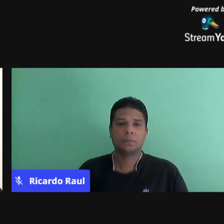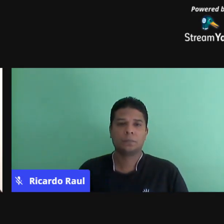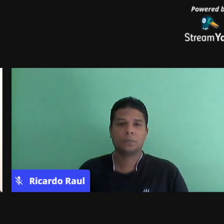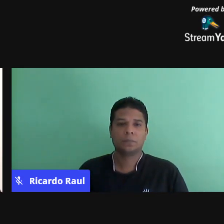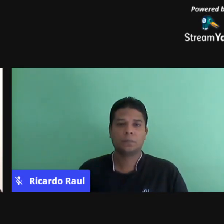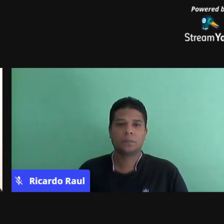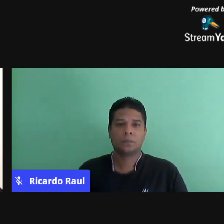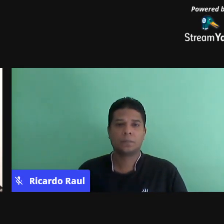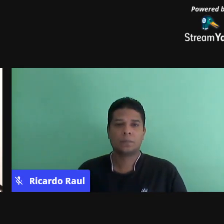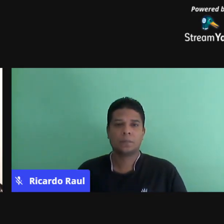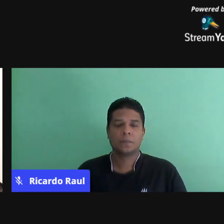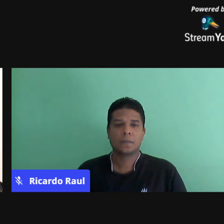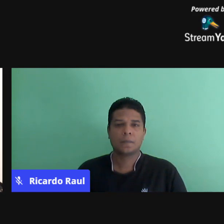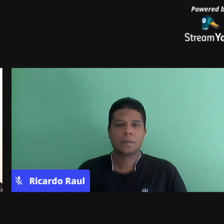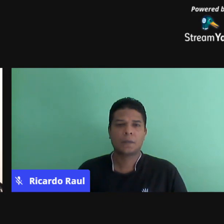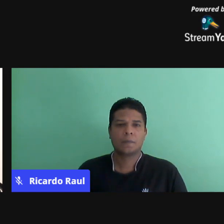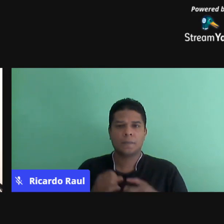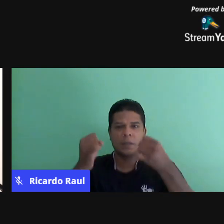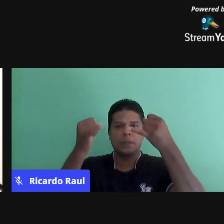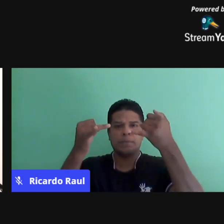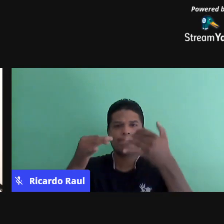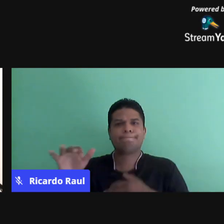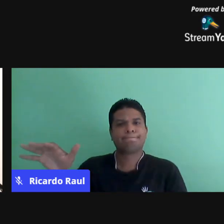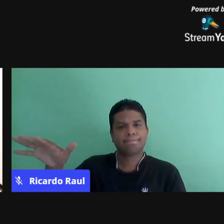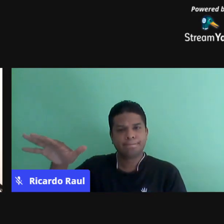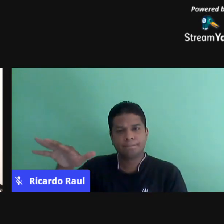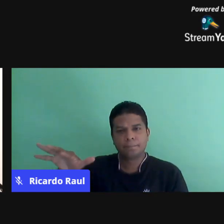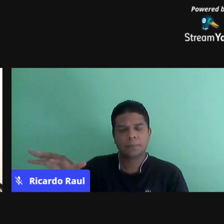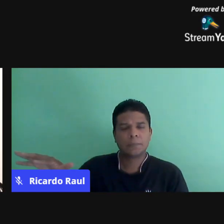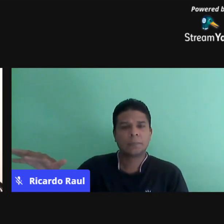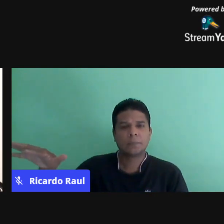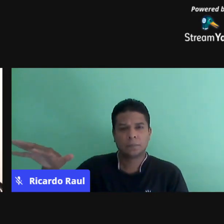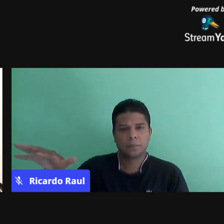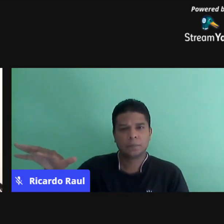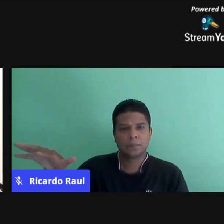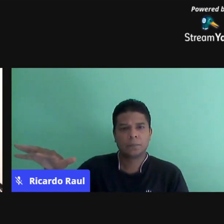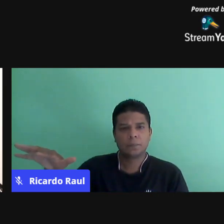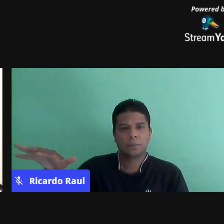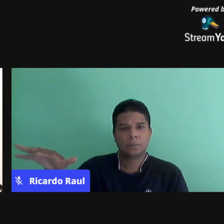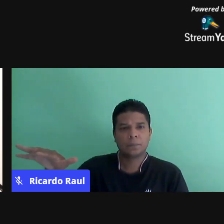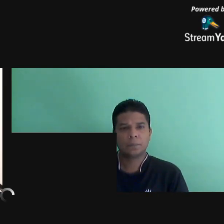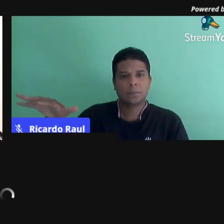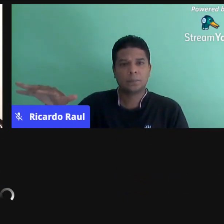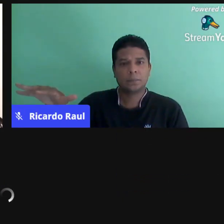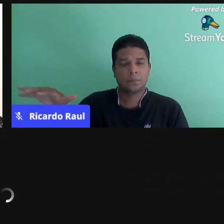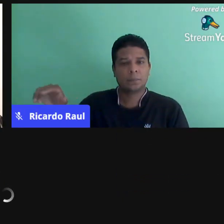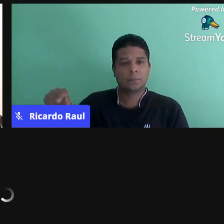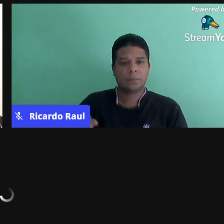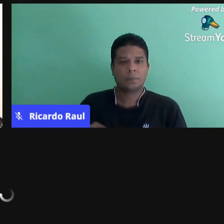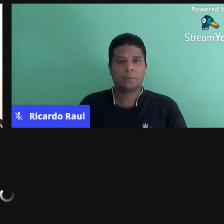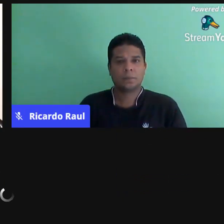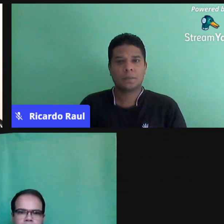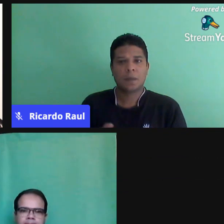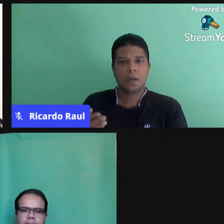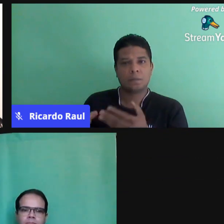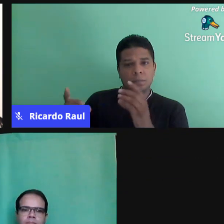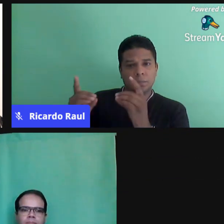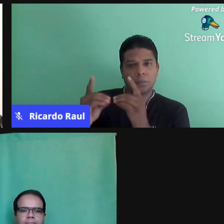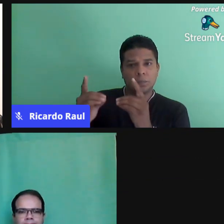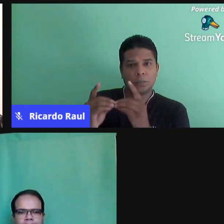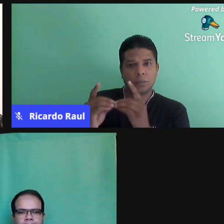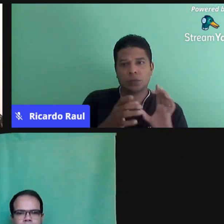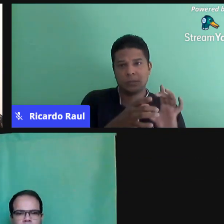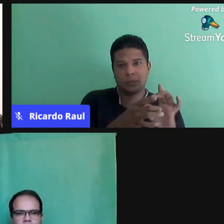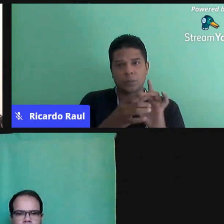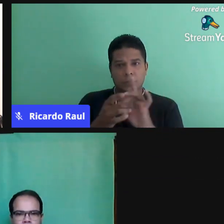quando nós estamos falando desse espaço, dessa defesa, né? Por uma prática dialógica no contexto de sala